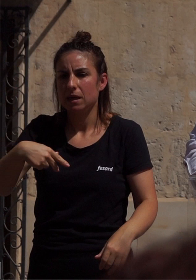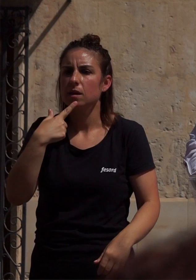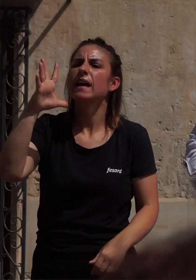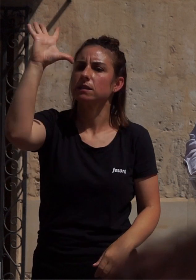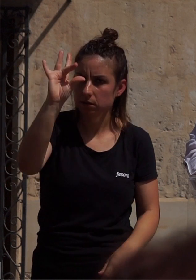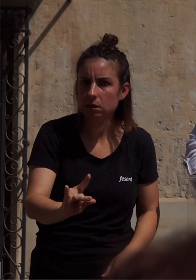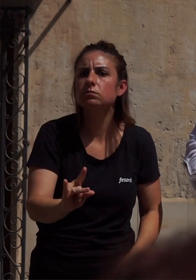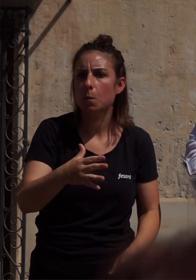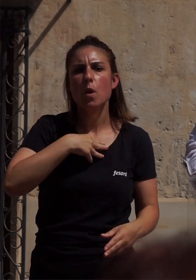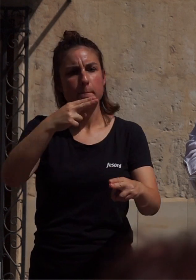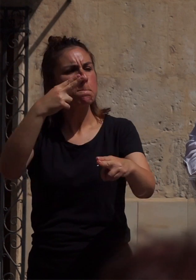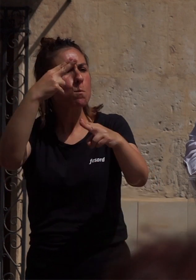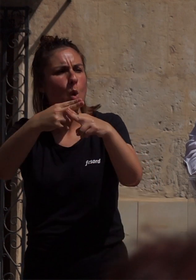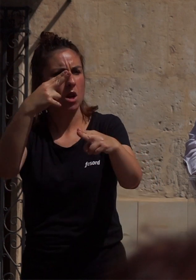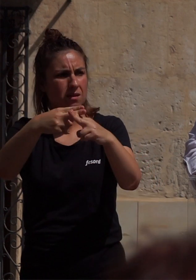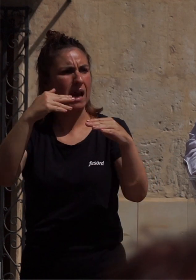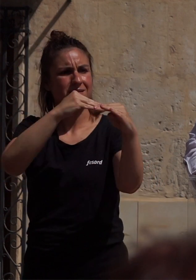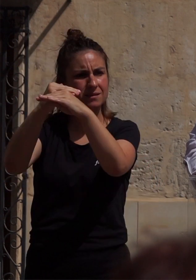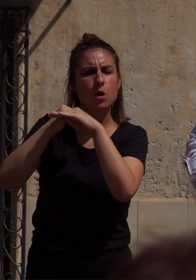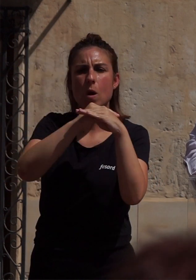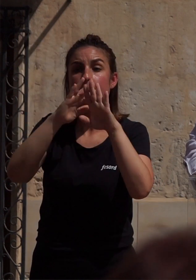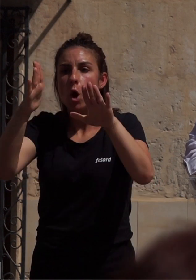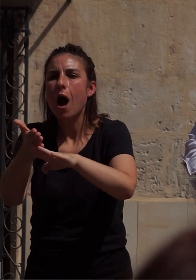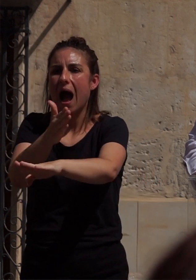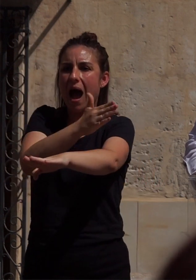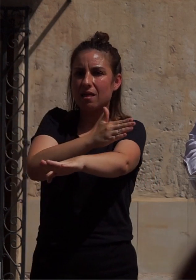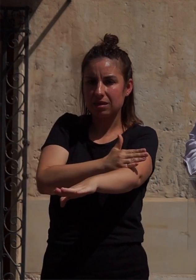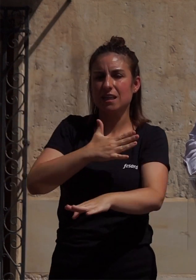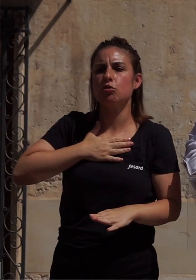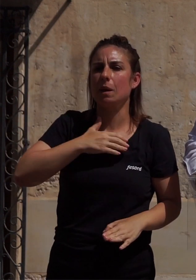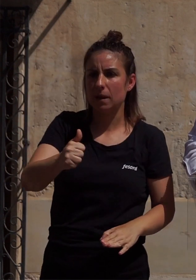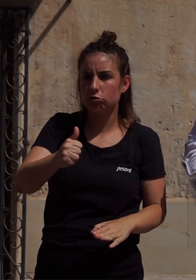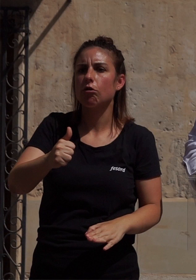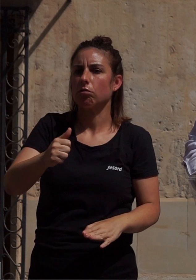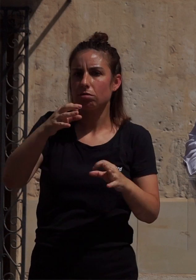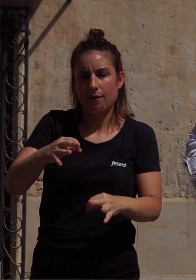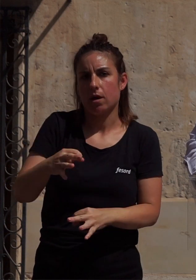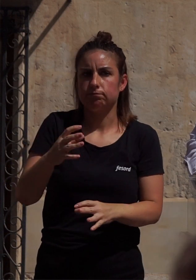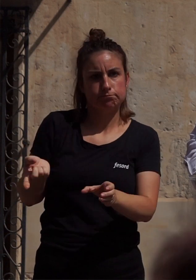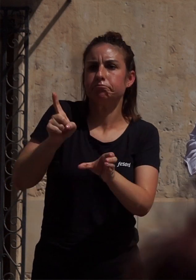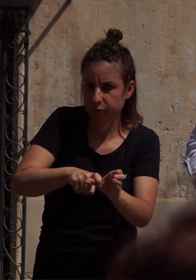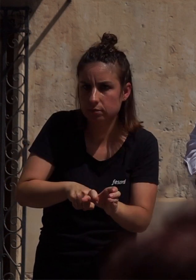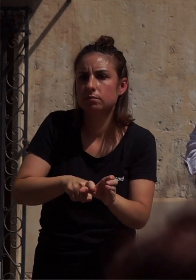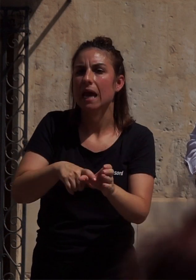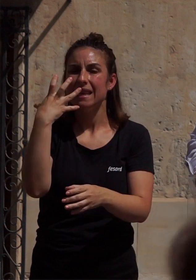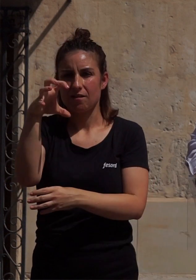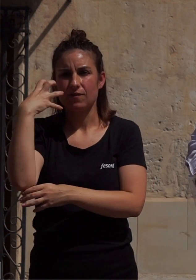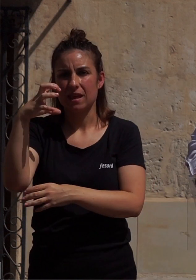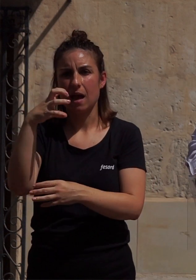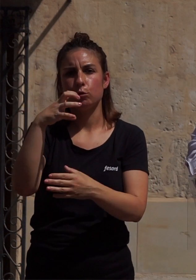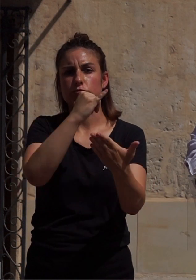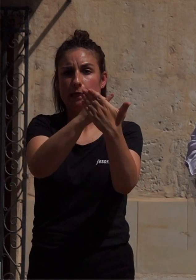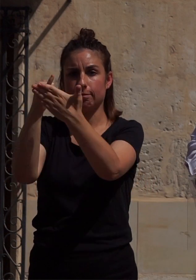no son posibles las políticas de igualdad si los ayuntamientos y reivindicamos la necesidad de dotar a las entidades